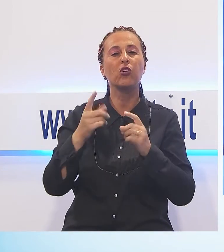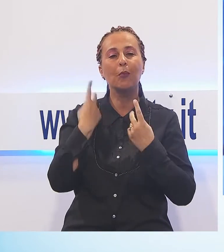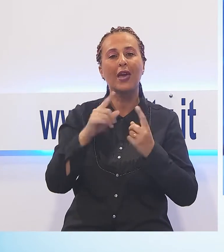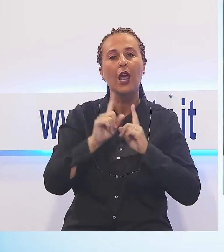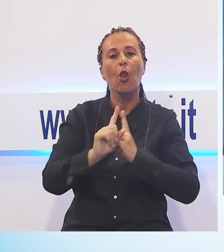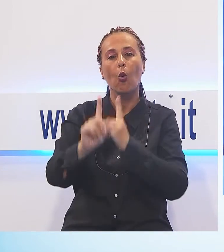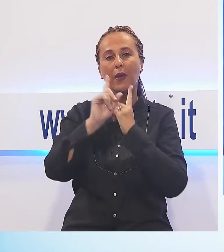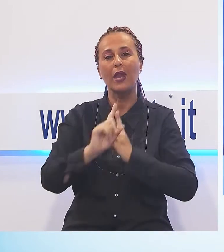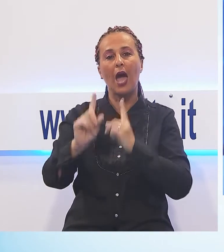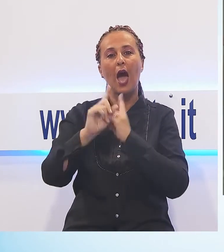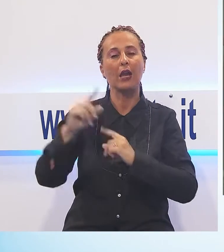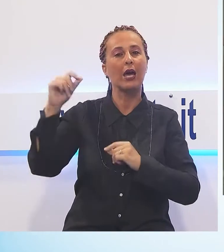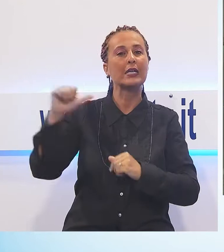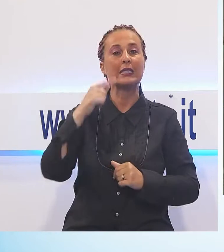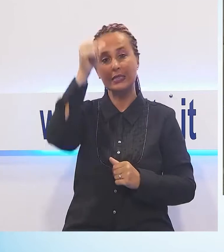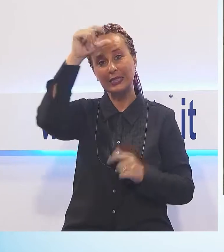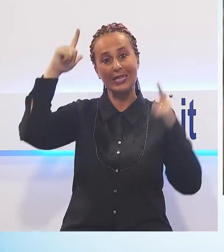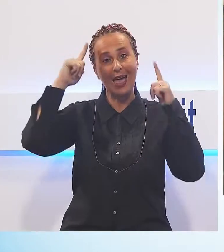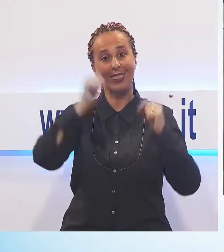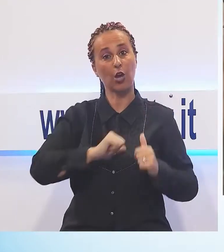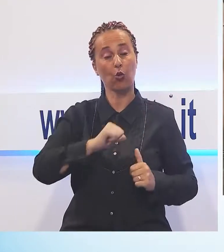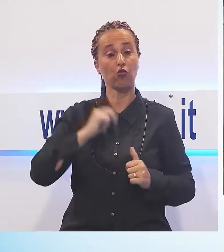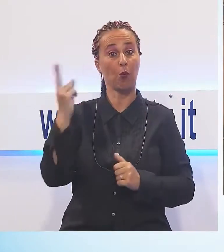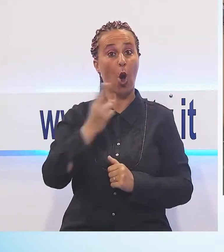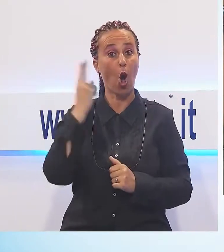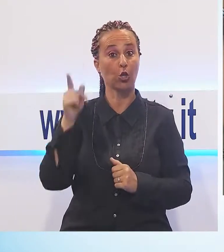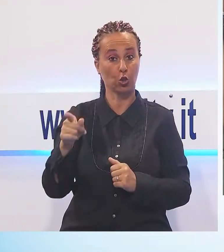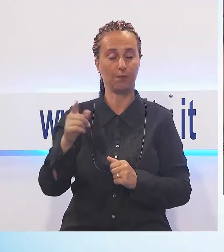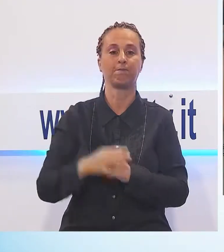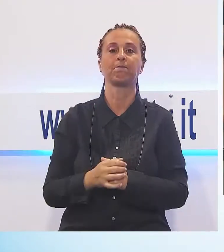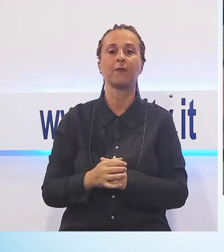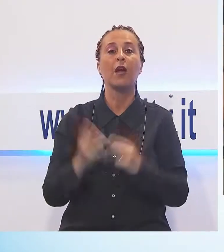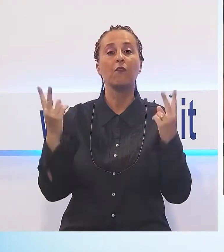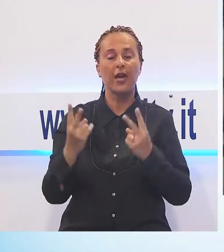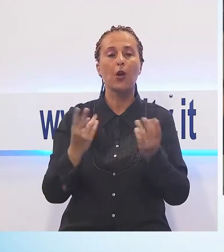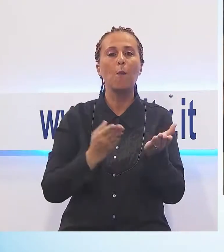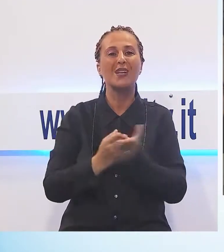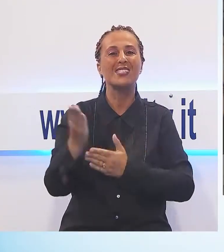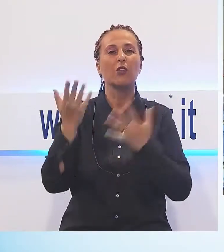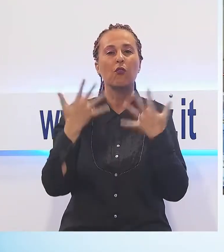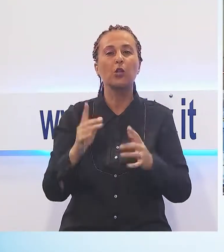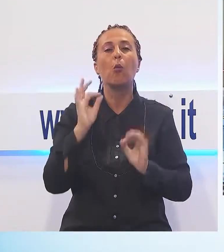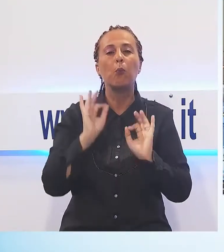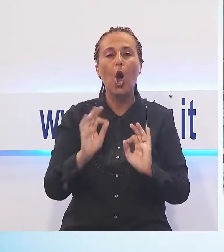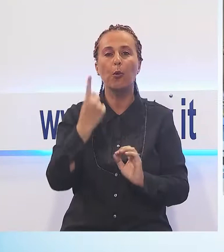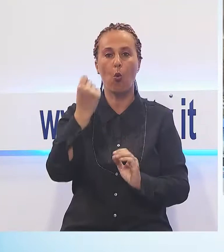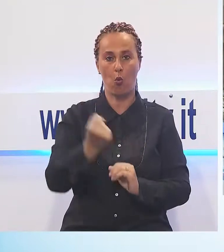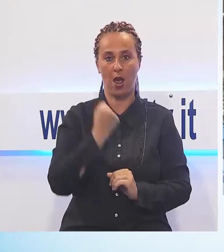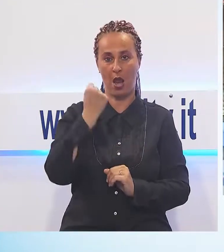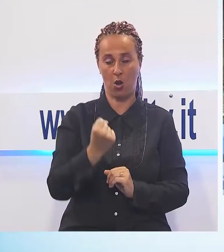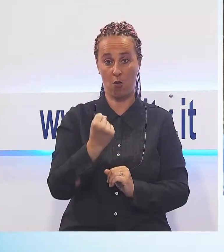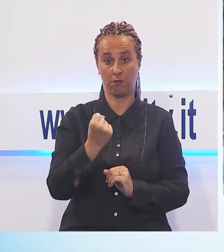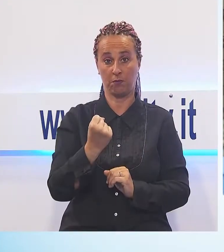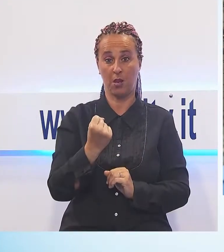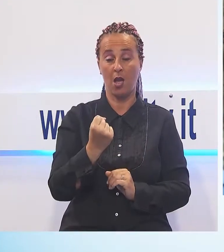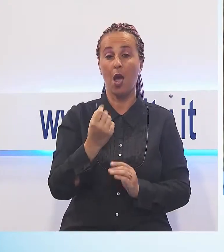Pellegrini. Ad un anno esatto dall'incidente che costò la vita di Eugenio Viviani e Antonio Pellegrini e che sconvolse l'intera